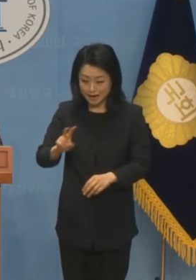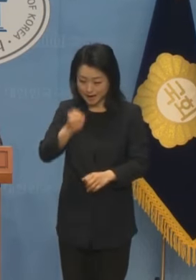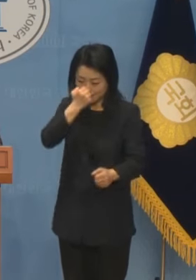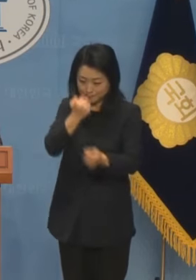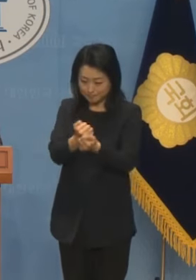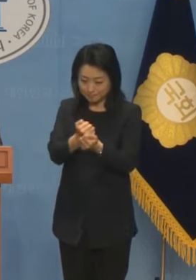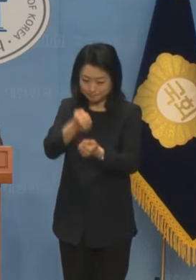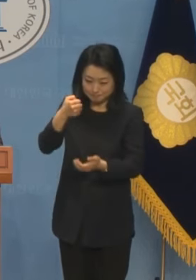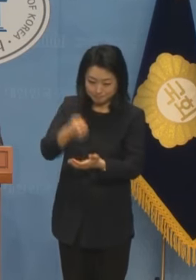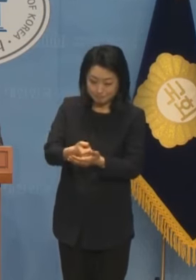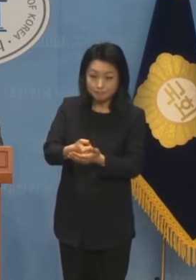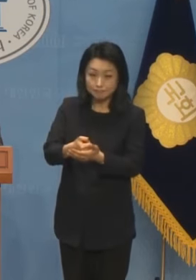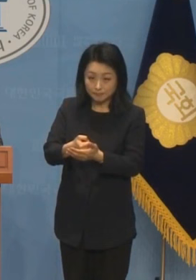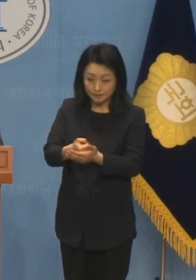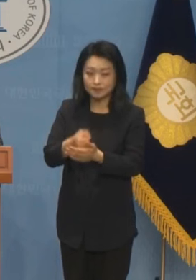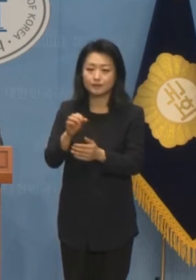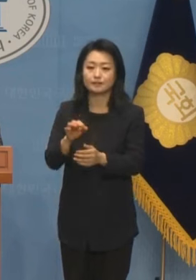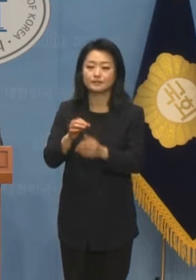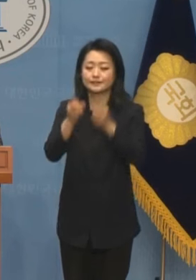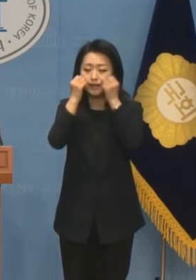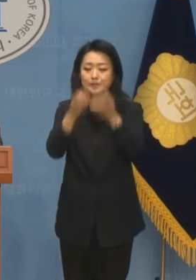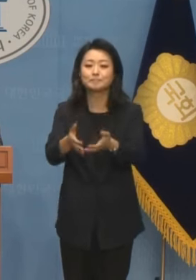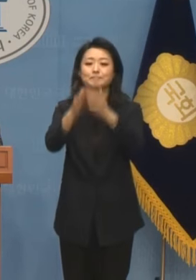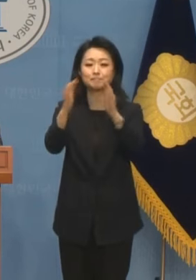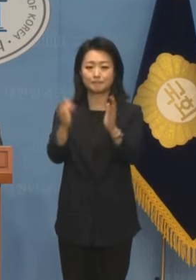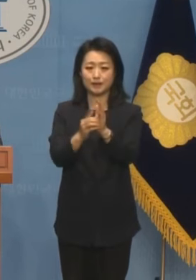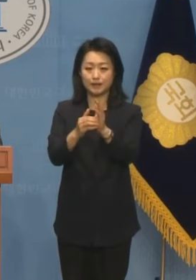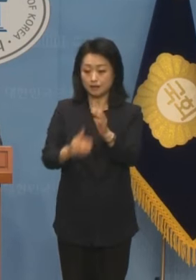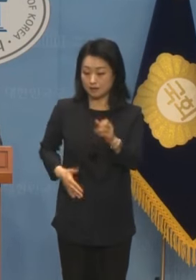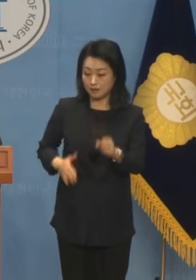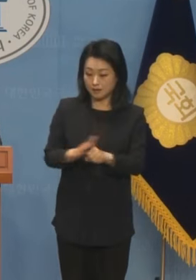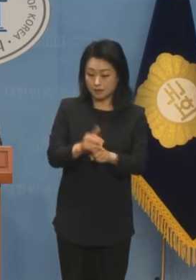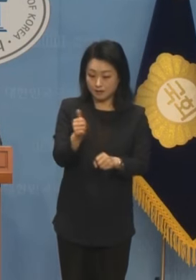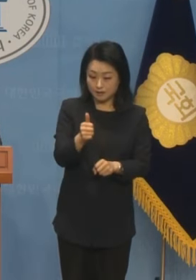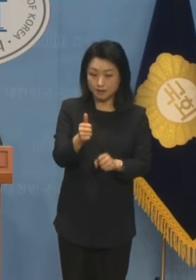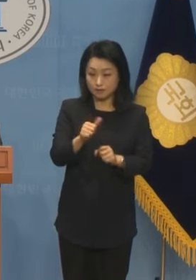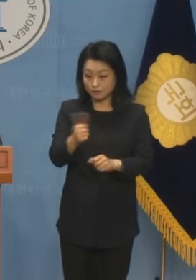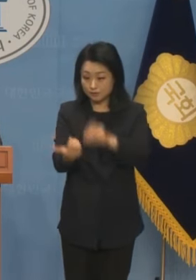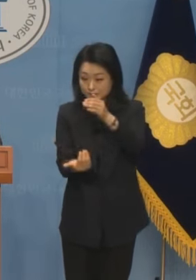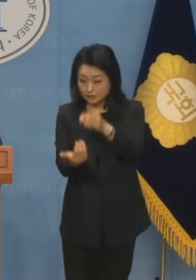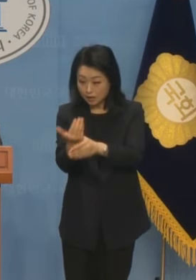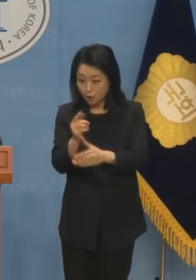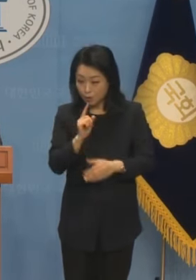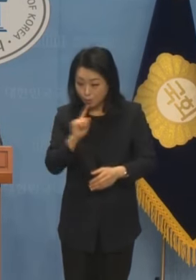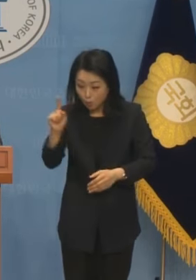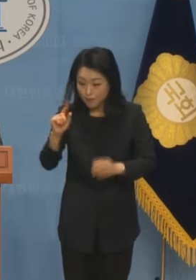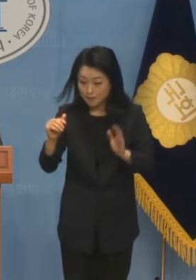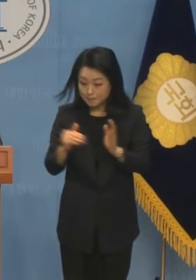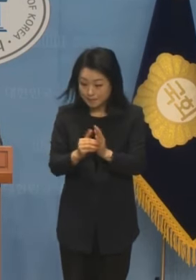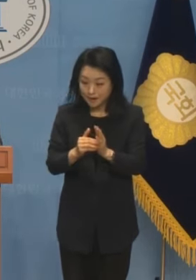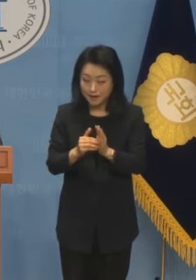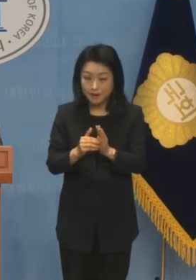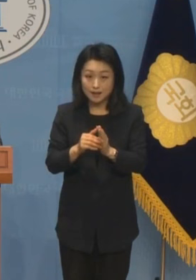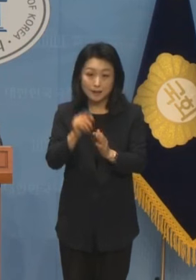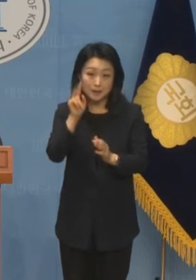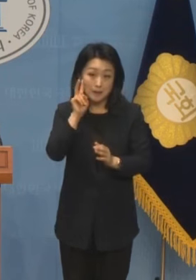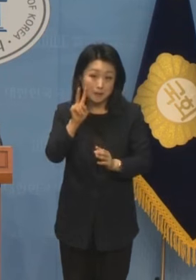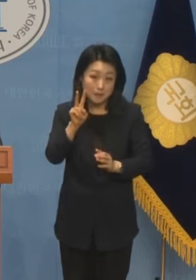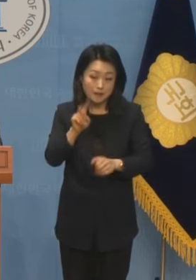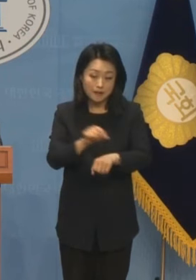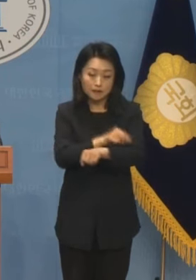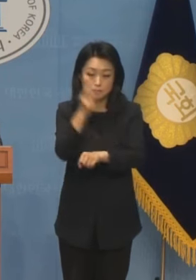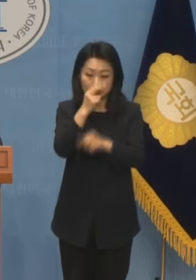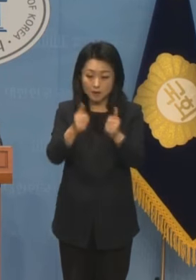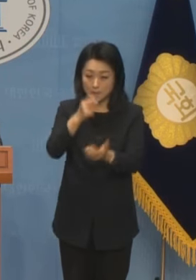수사기관입니다. 공수처의 순직 해병 사건을 고발해 놓고 이틀 만에 특검법을 발의한 것은